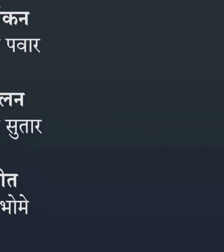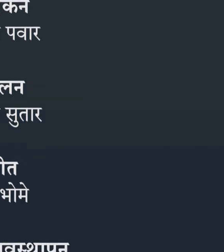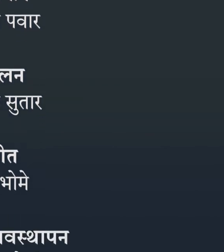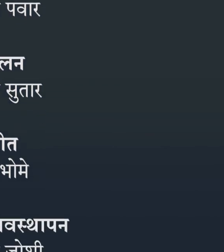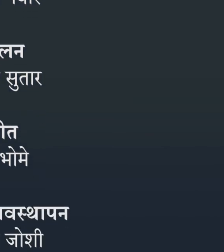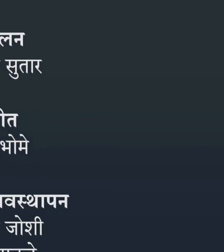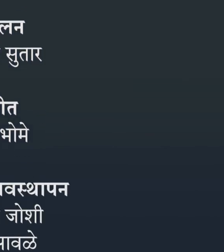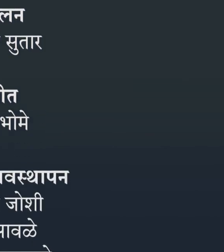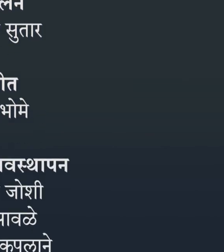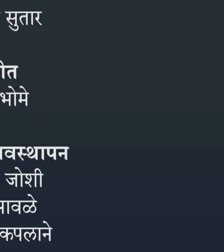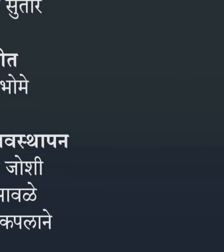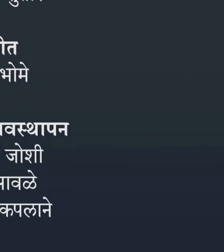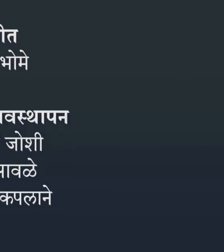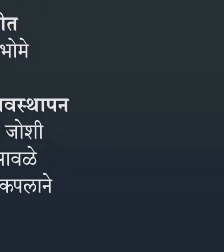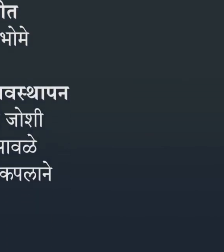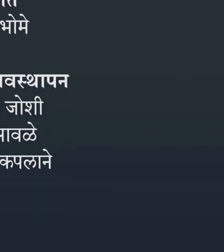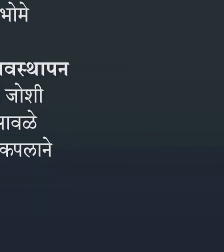काशा विवल्याए, विवल्याए, झाल